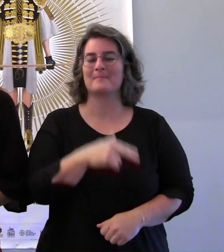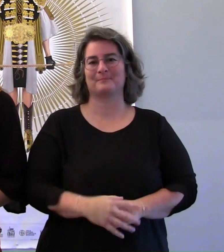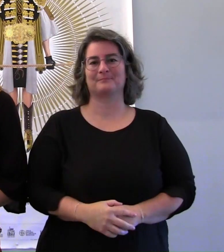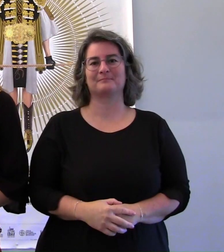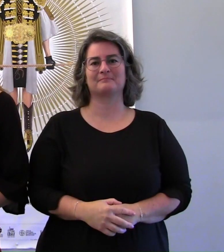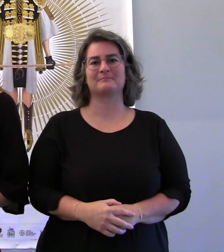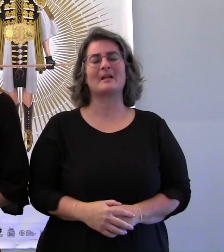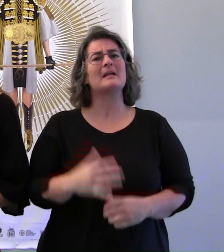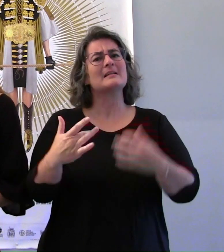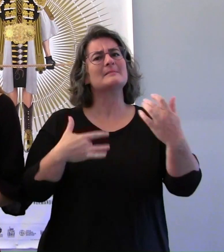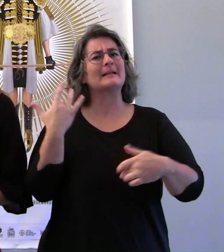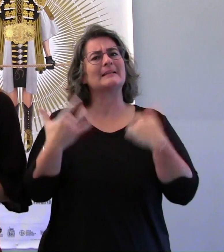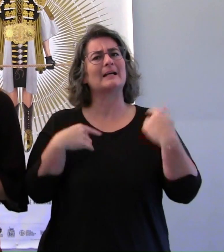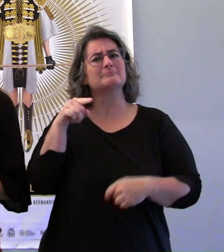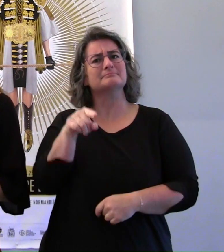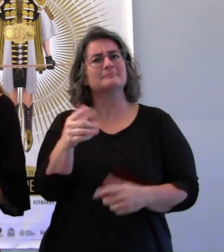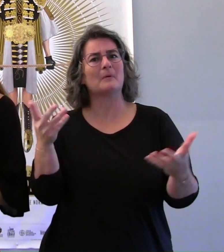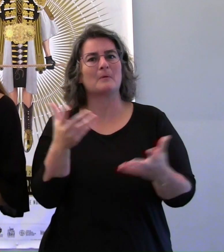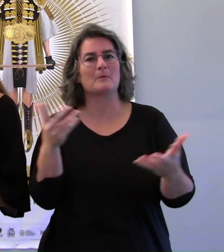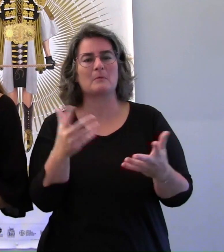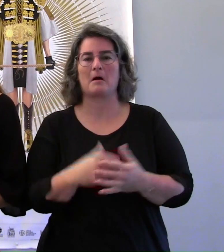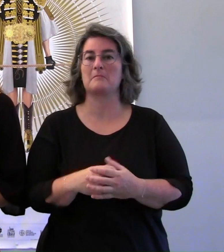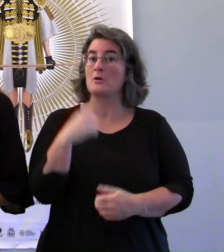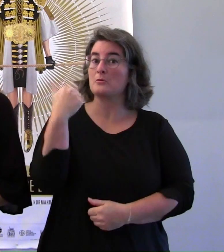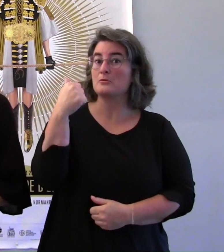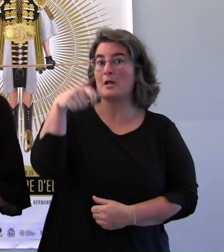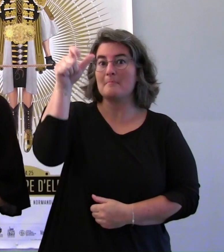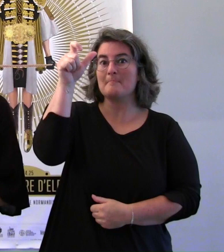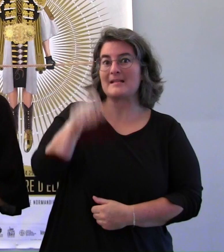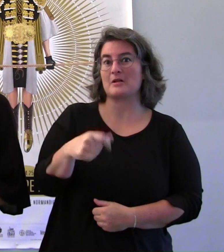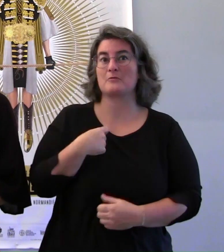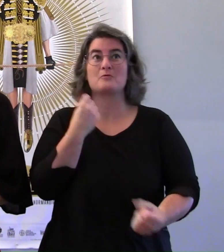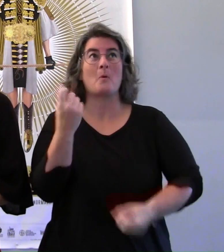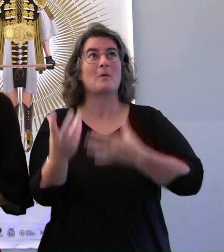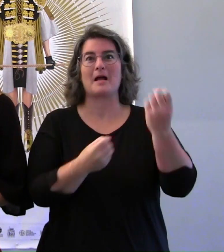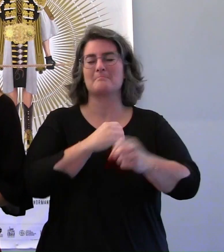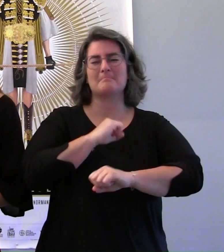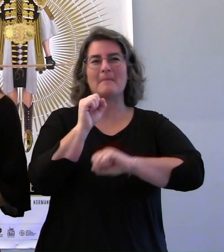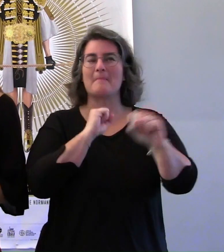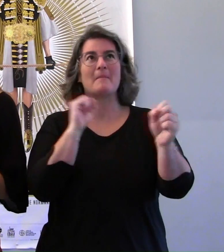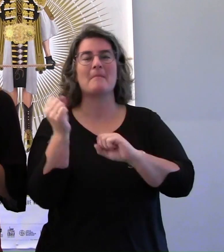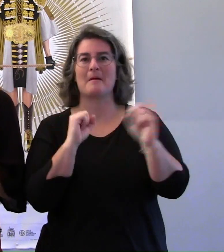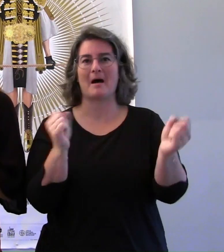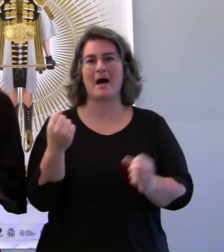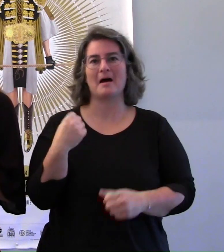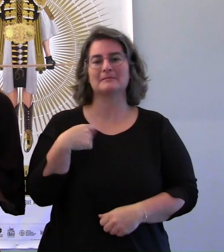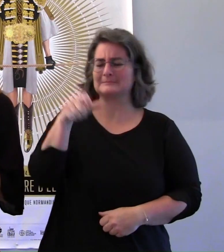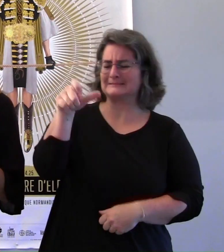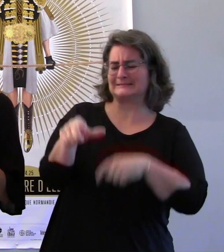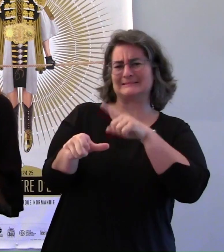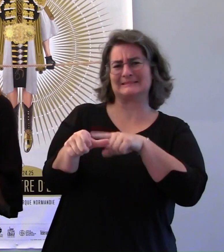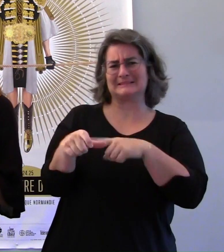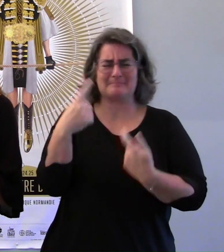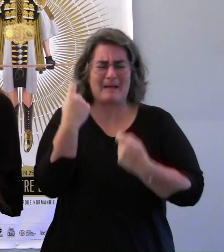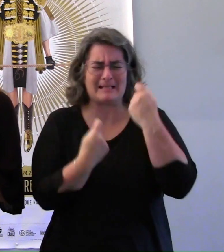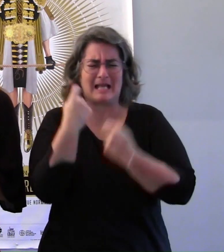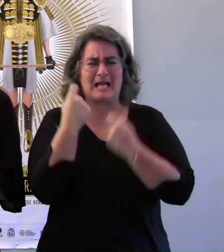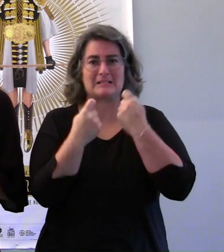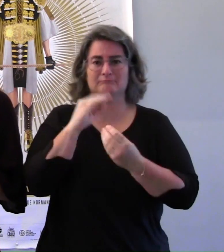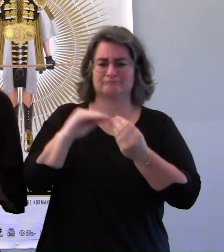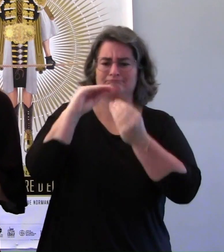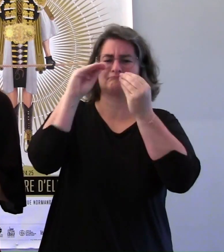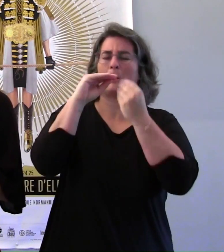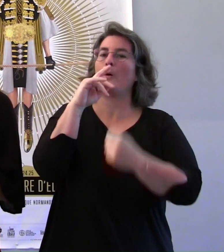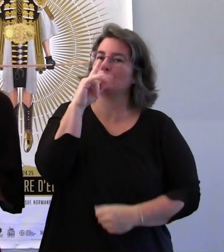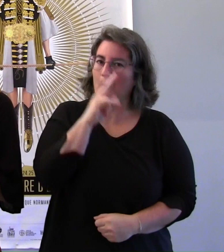Monographie, c'est un solo de jonglage explosif qui nous embarque aux côtés d'un personnage monomaniaque, excessif et